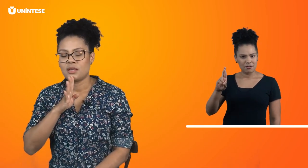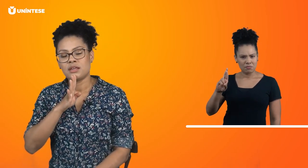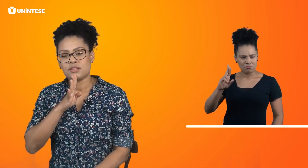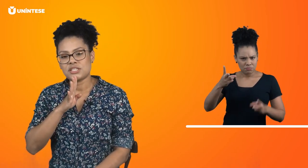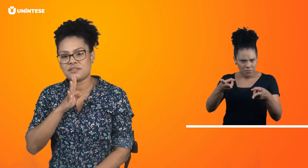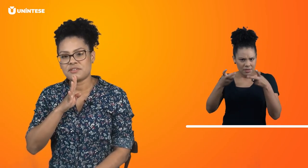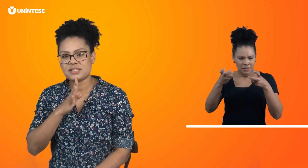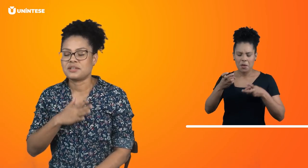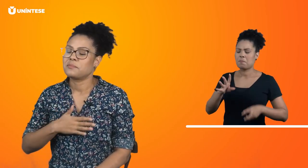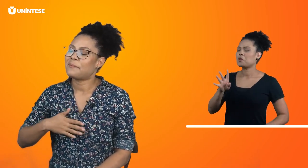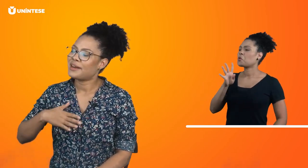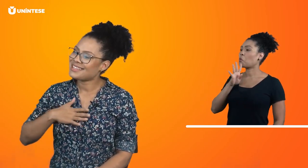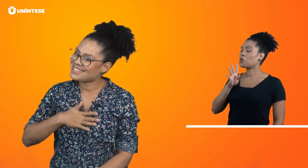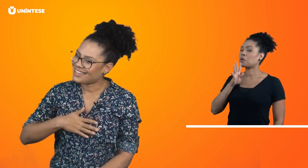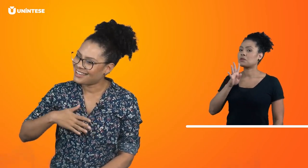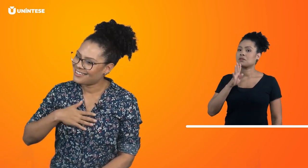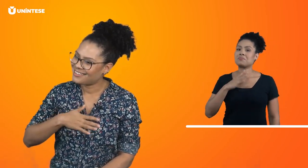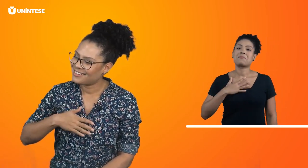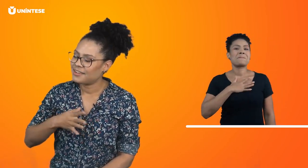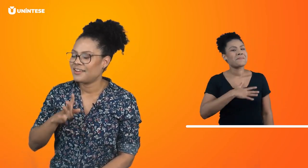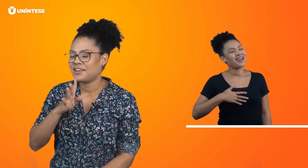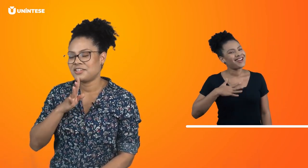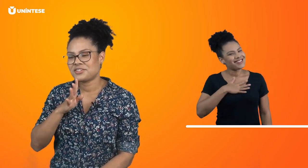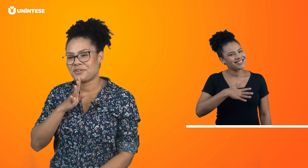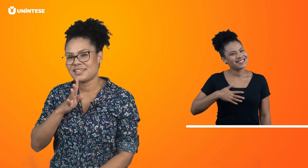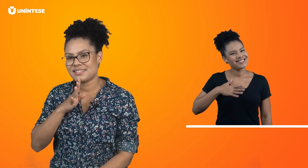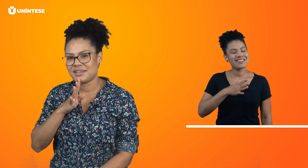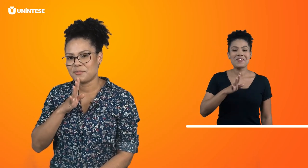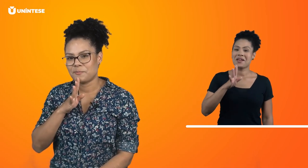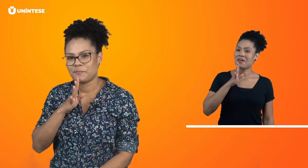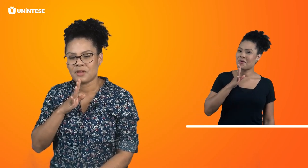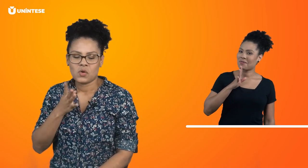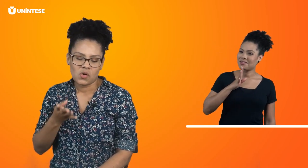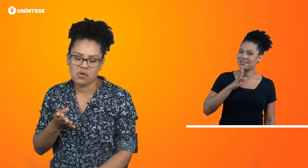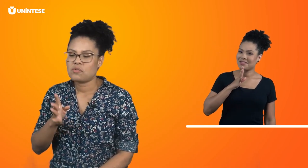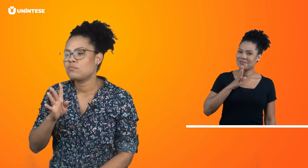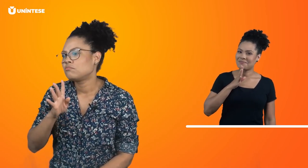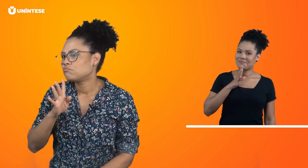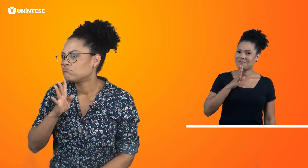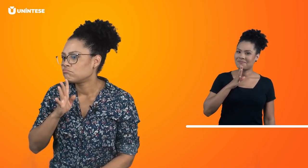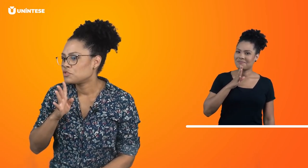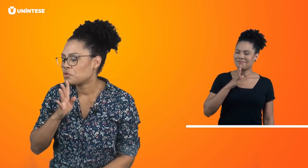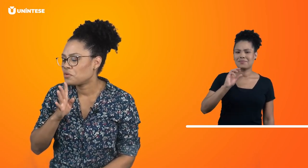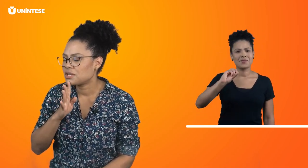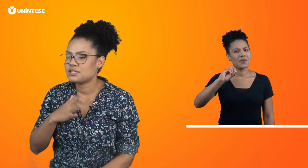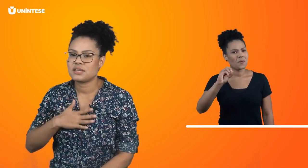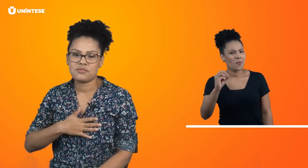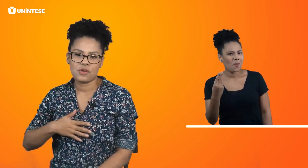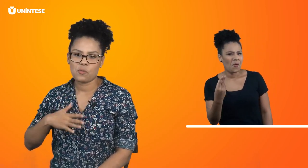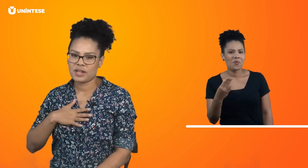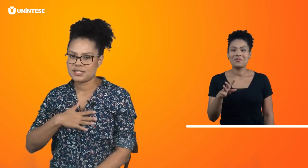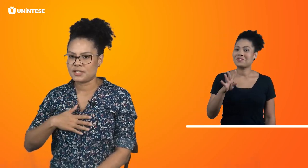Então, você vai fazer. Prazer em te conhecer. Ou, te conhecer foi um prazer.